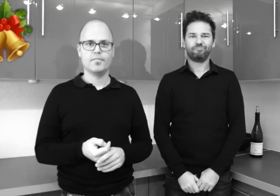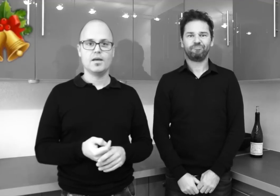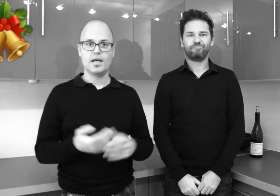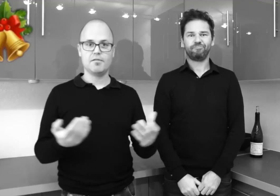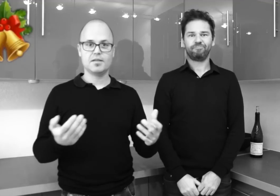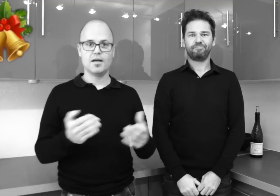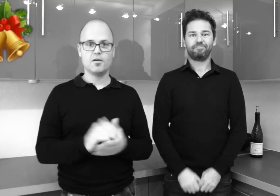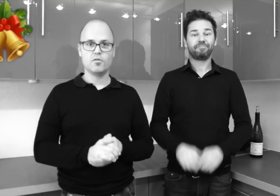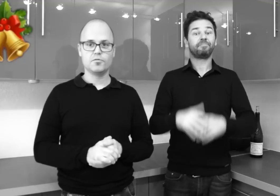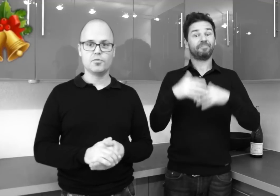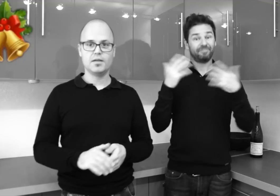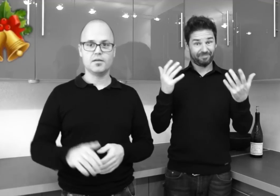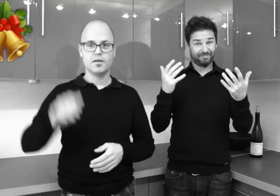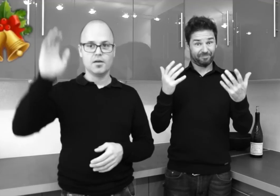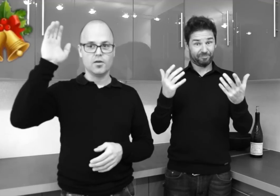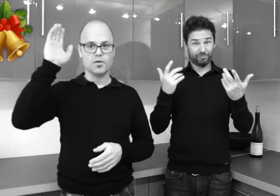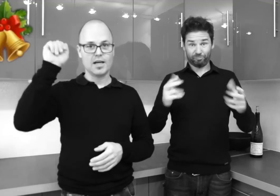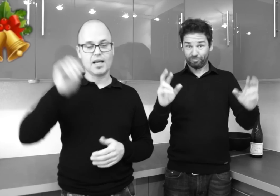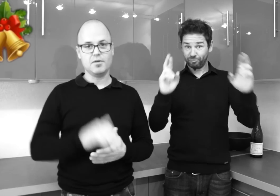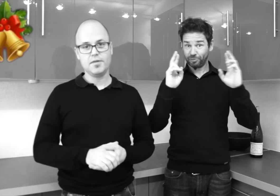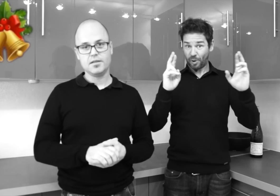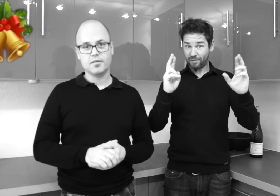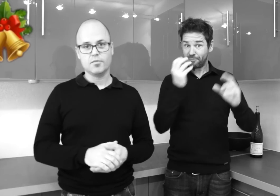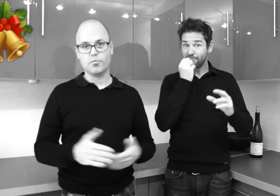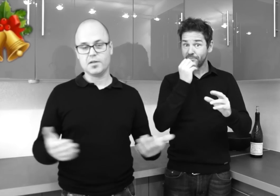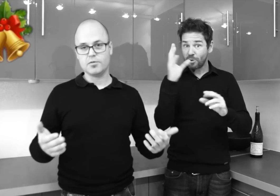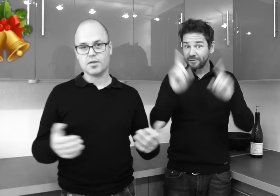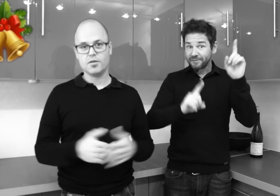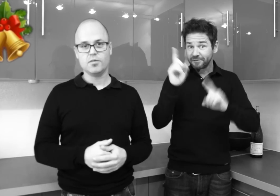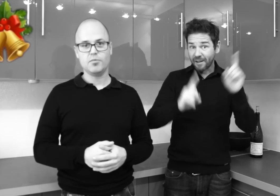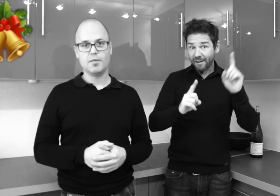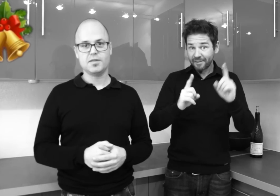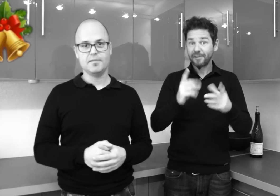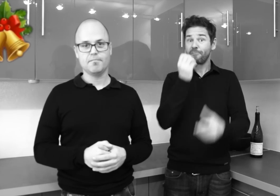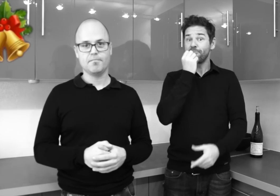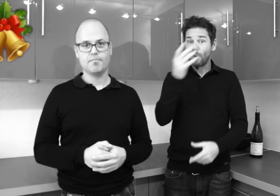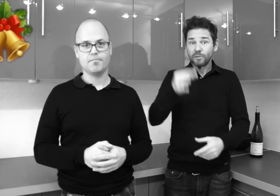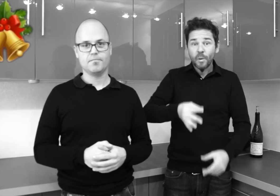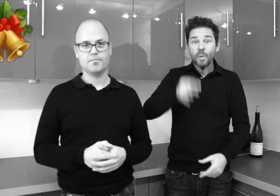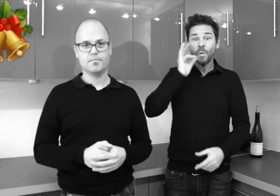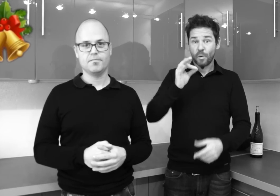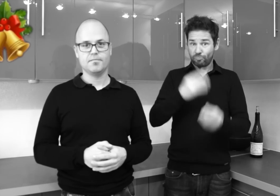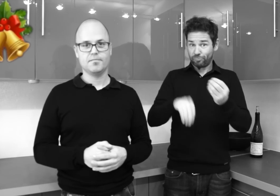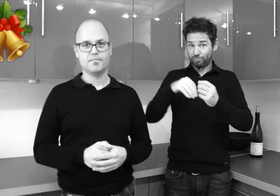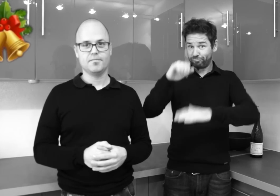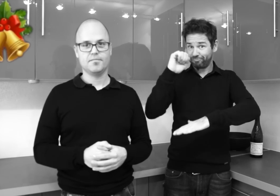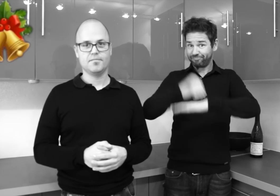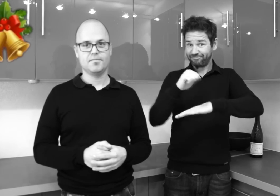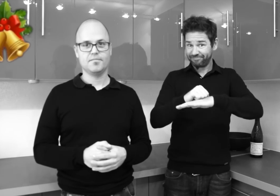Et avec ça, on vous souhaite d'agréables fêtes, bonne dégustation et bon appétit ! Merci